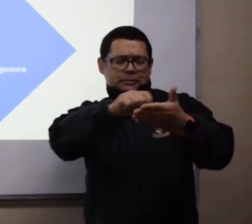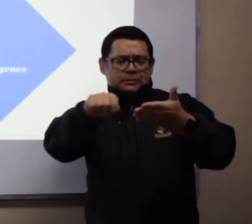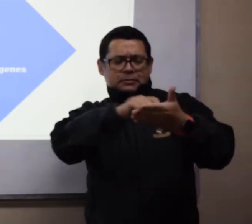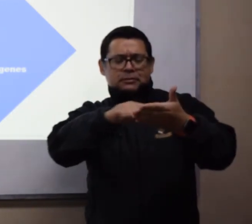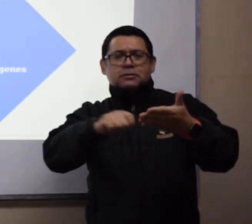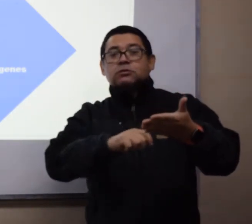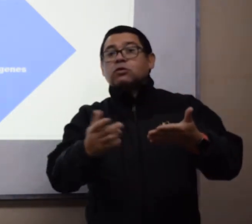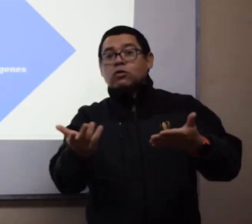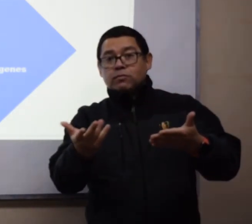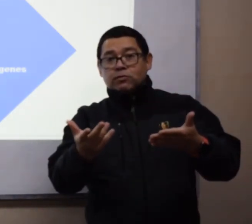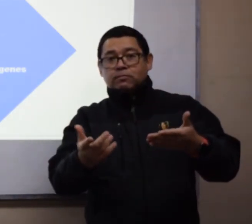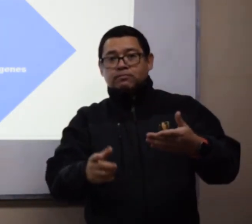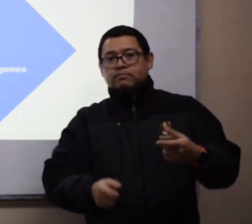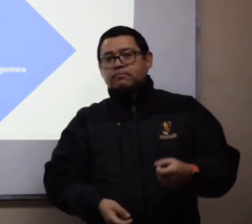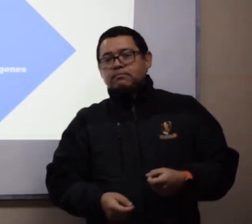lee cada texto